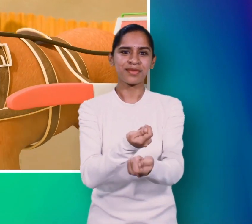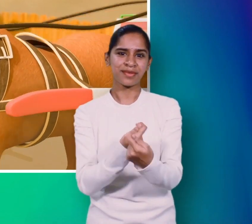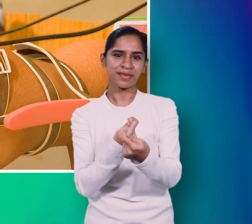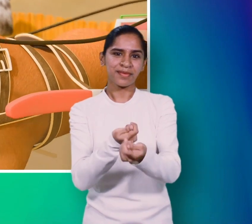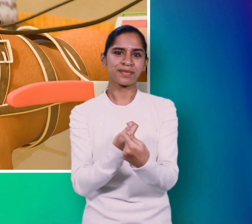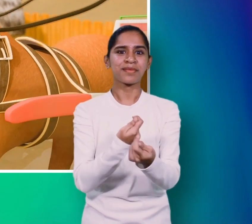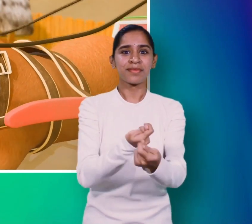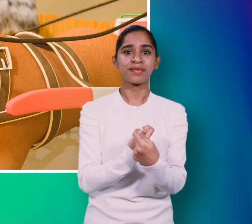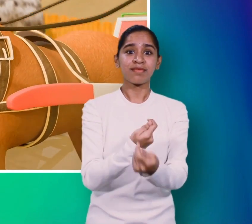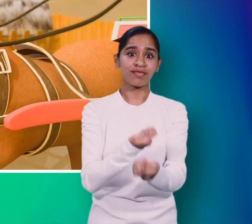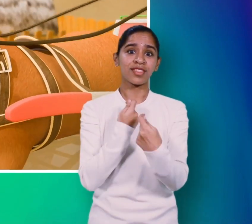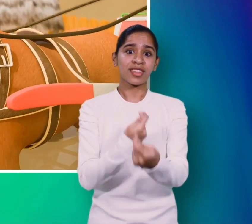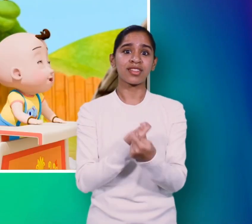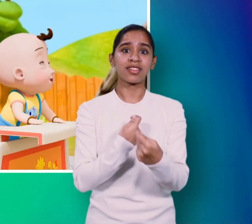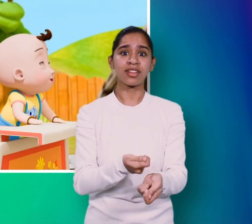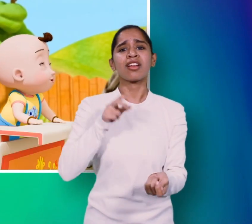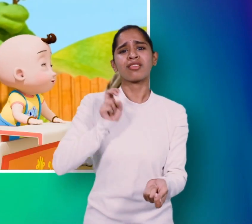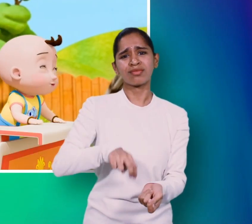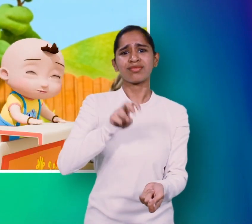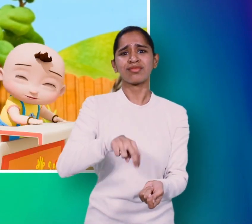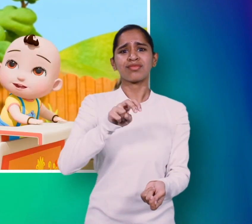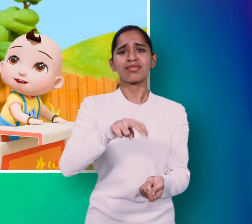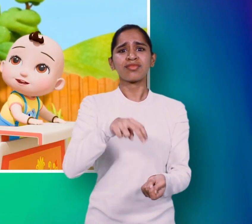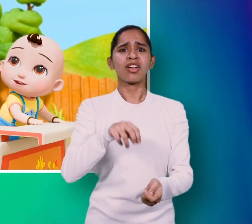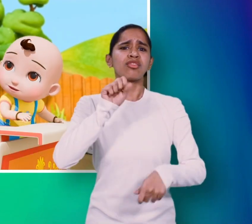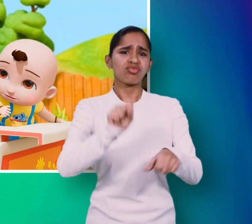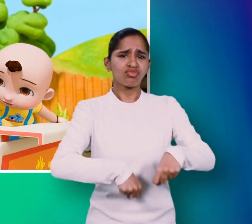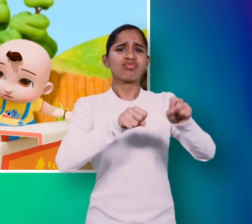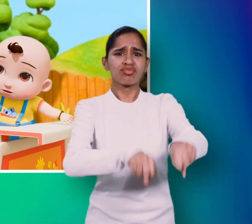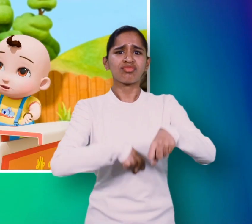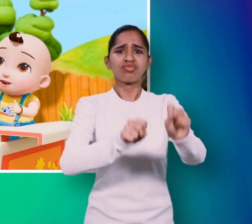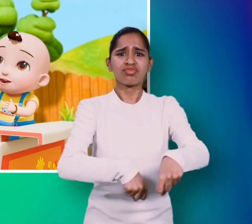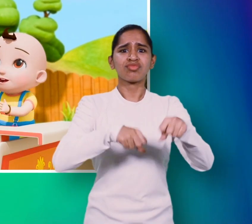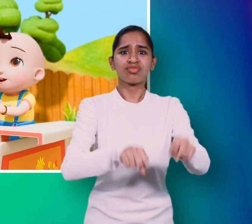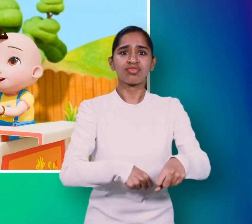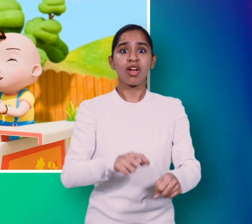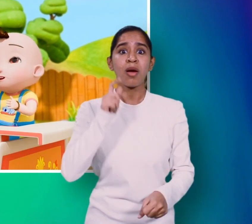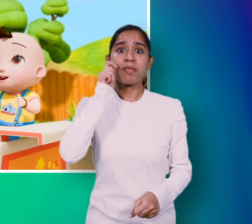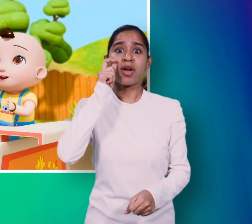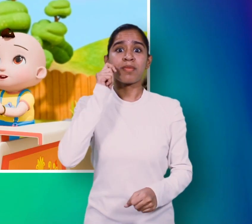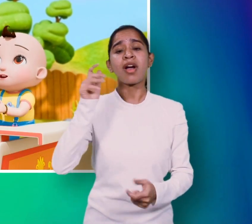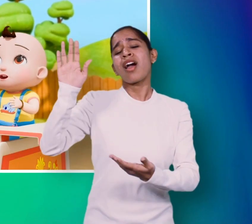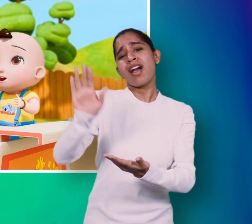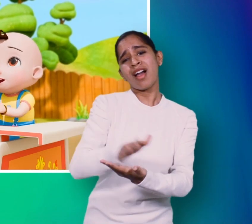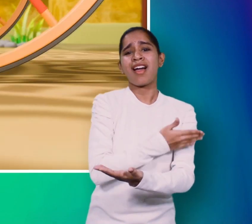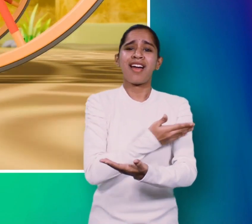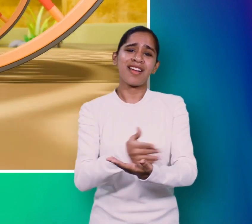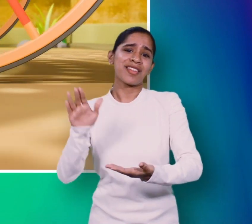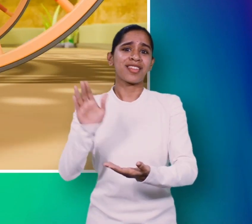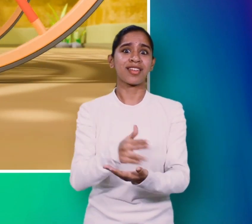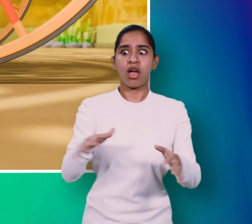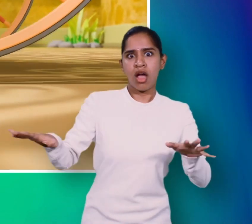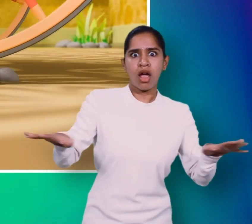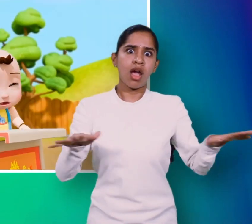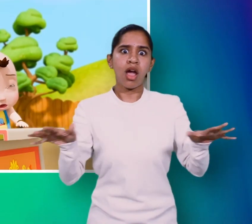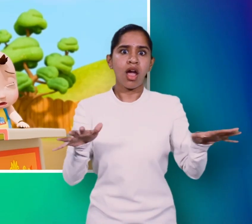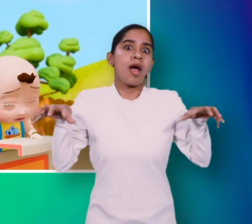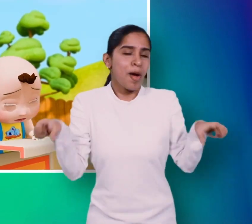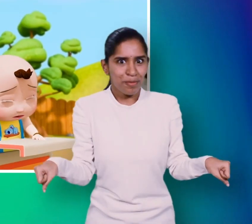घोड़ा सरपट भागा जाए उसका चालक गीत सुनाए बोले कसके पकड़े रहना नाचे रम पम